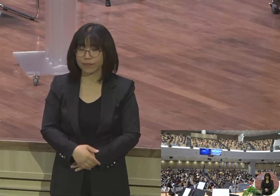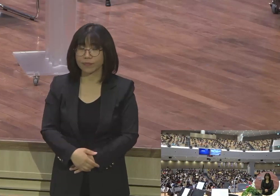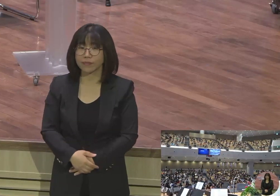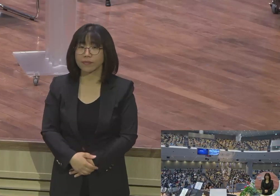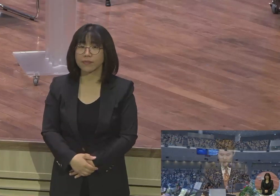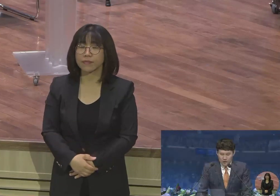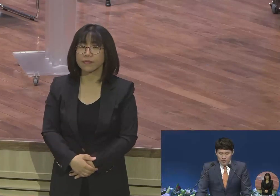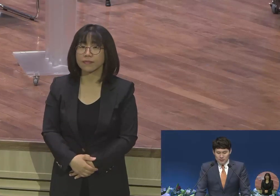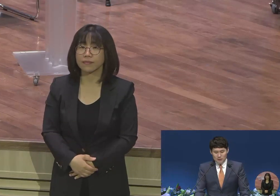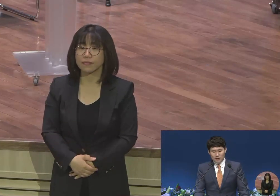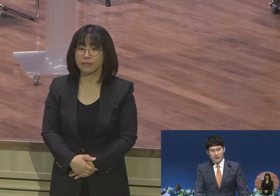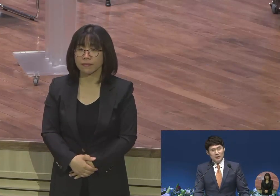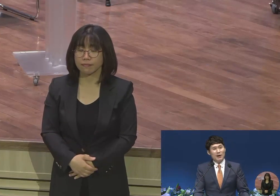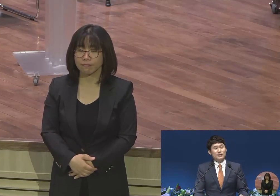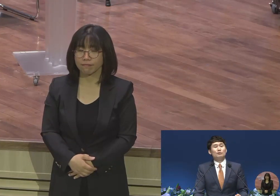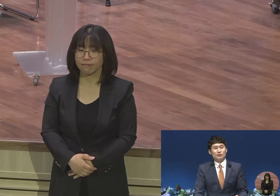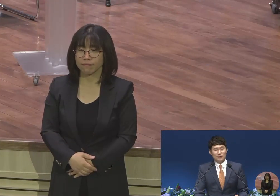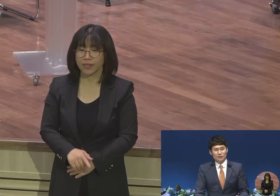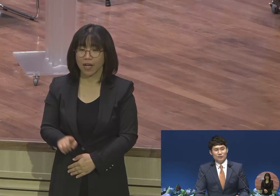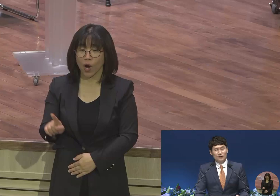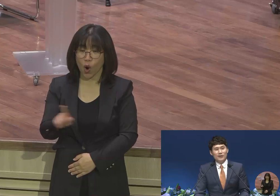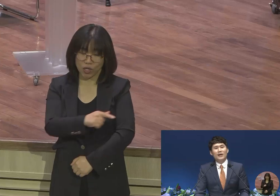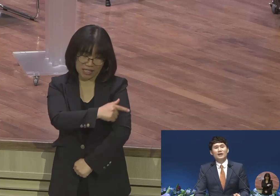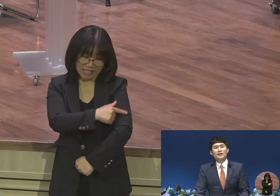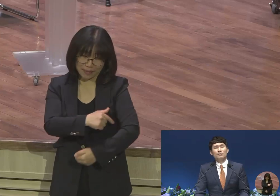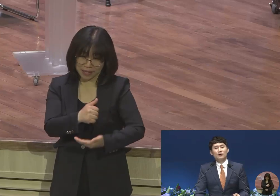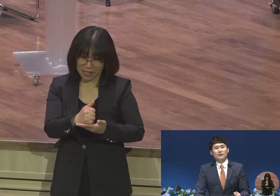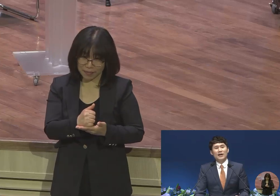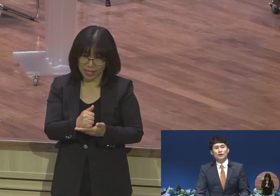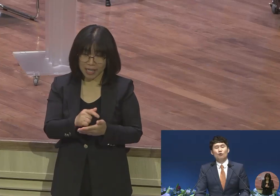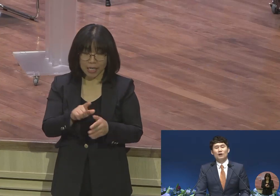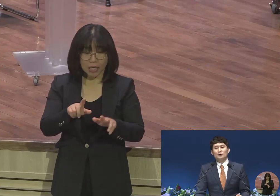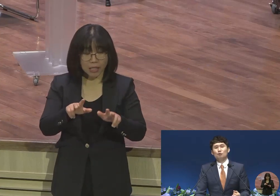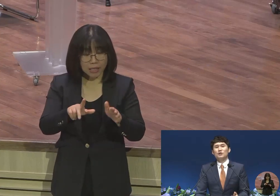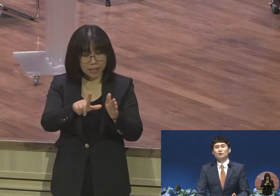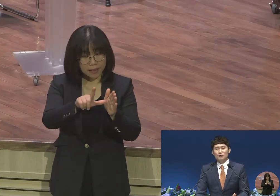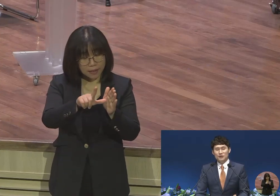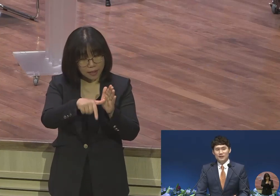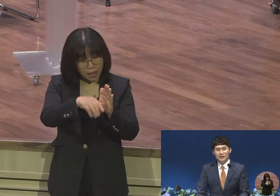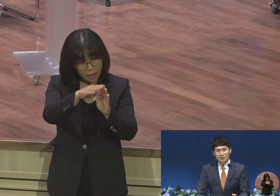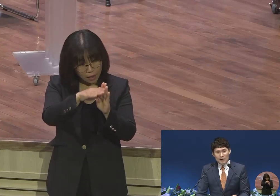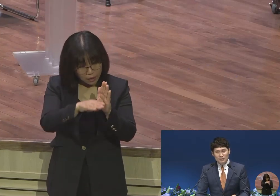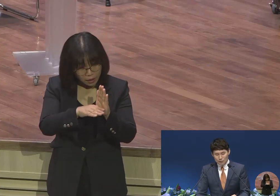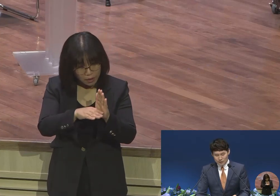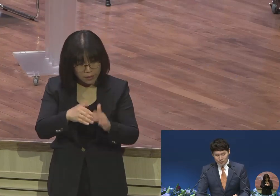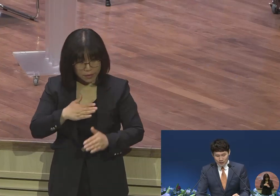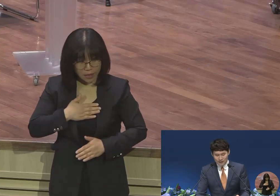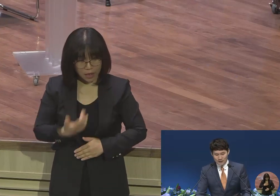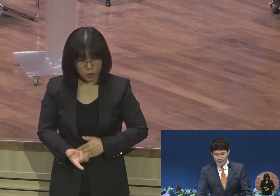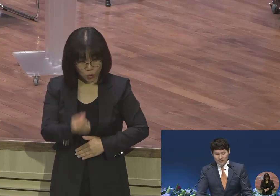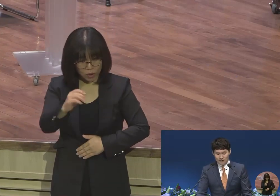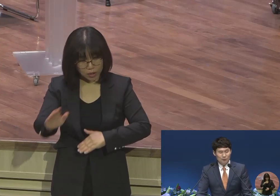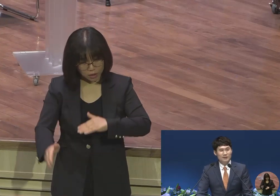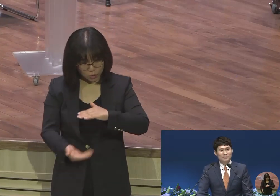오늘 집사님이 이 말씀을 붙잡고 때가 되면 나 여호와가 속히 이룰 것이다 이 말씀 붙잡고 저한테 목사님